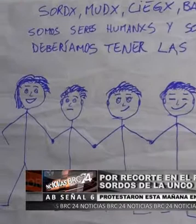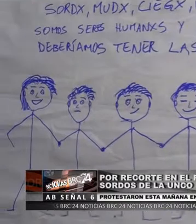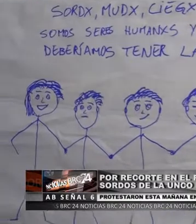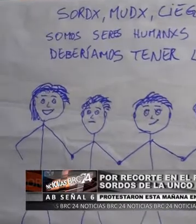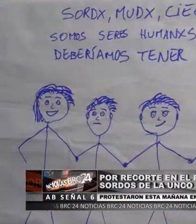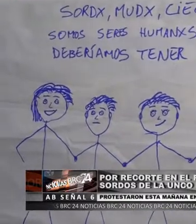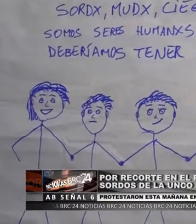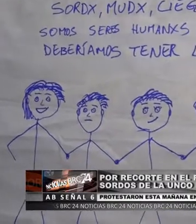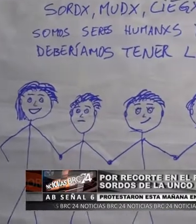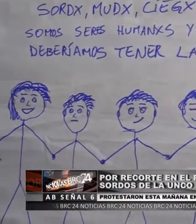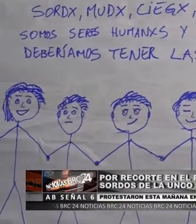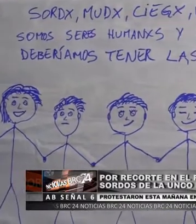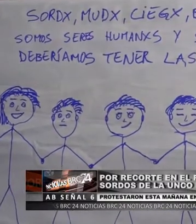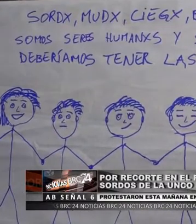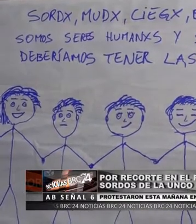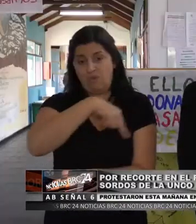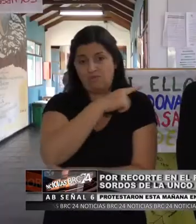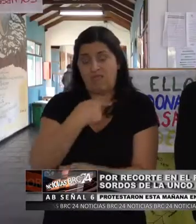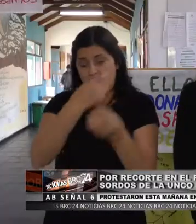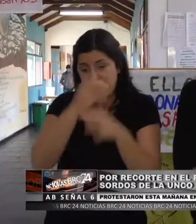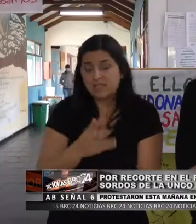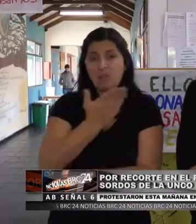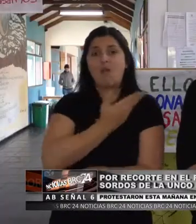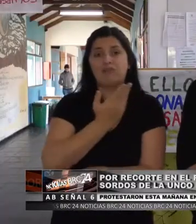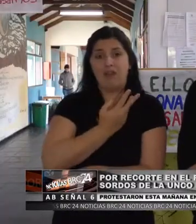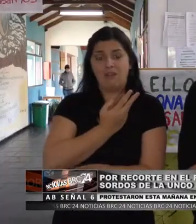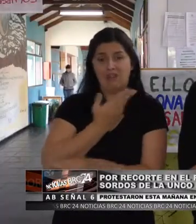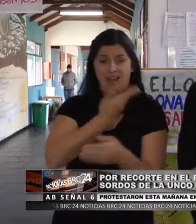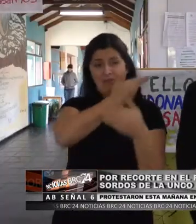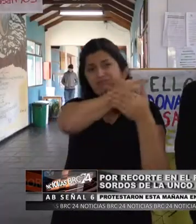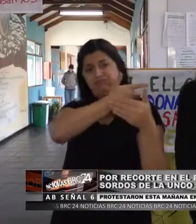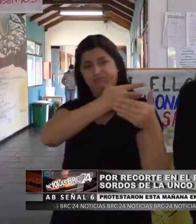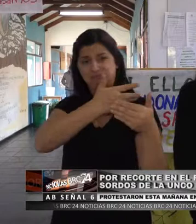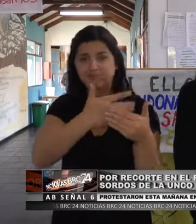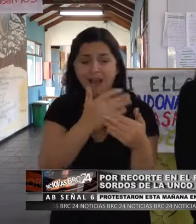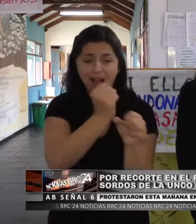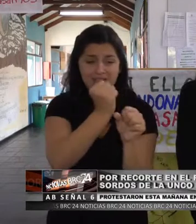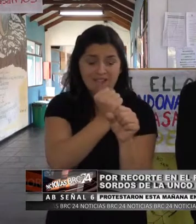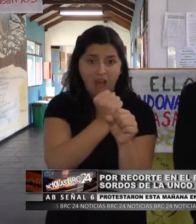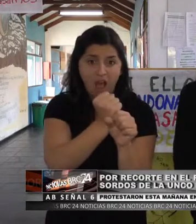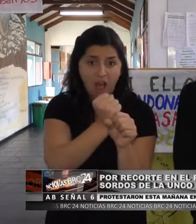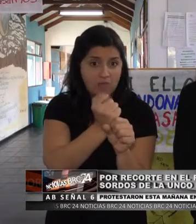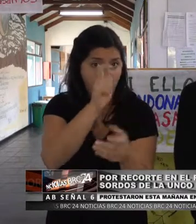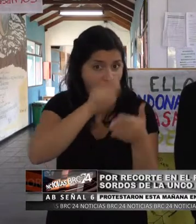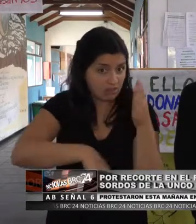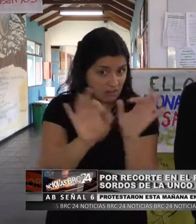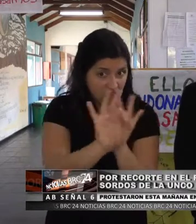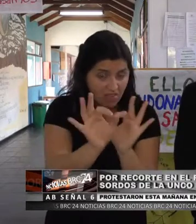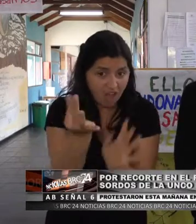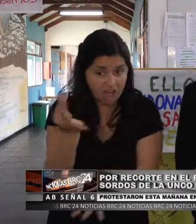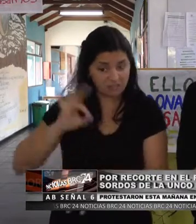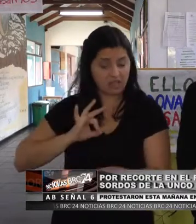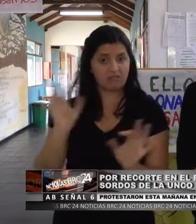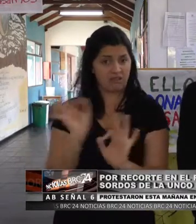Dicho sea de paso, nosotras desde febrero estamos trabajando sin haber firmado contrato y sin haber cobrado el salario todavía,